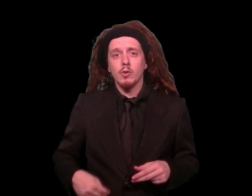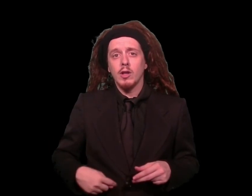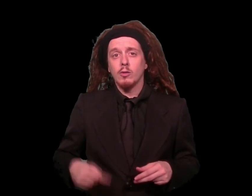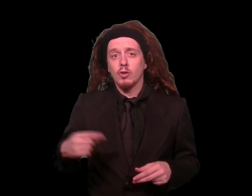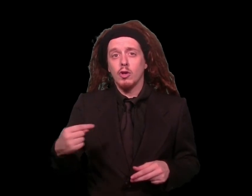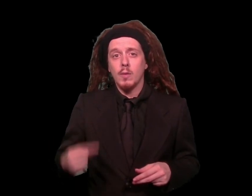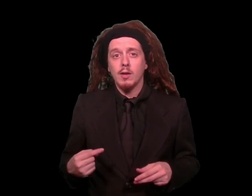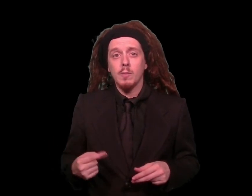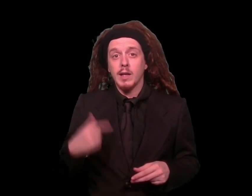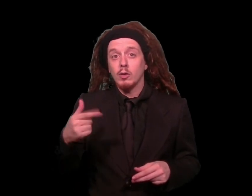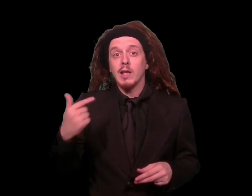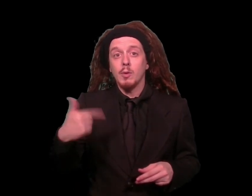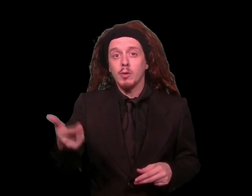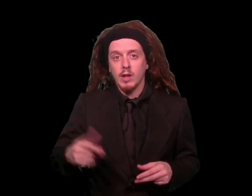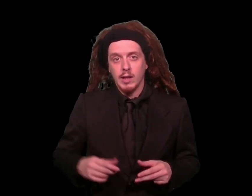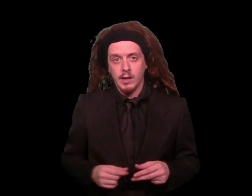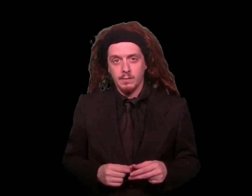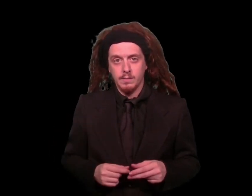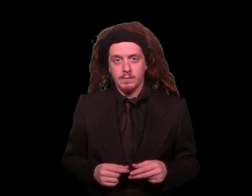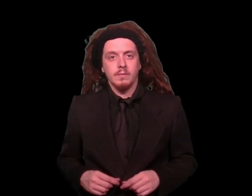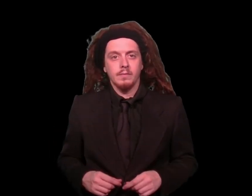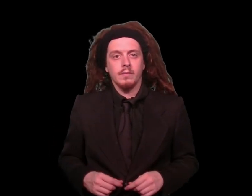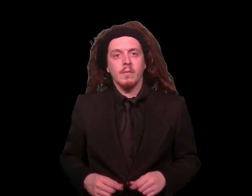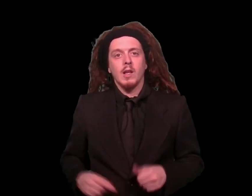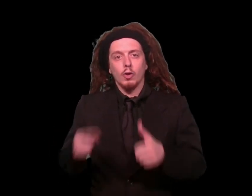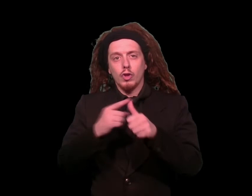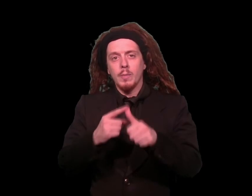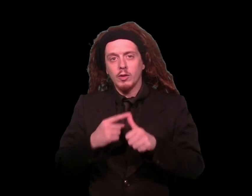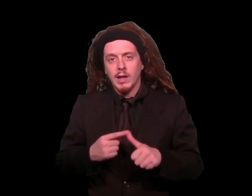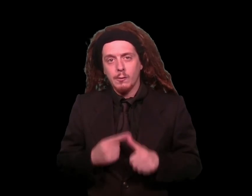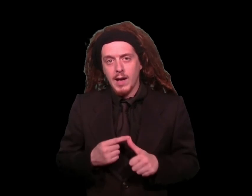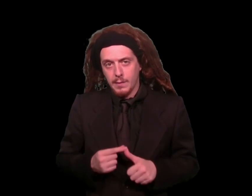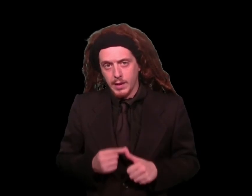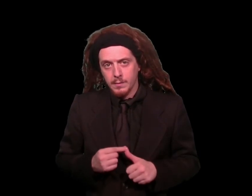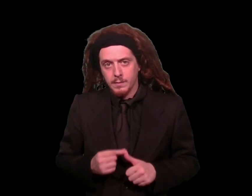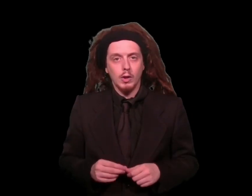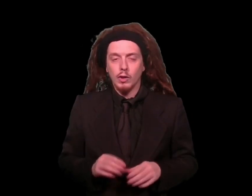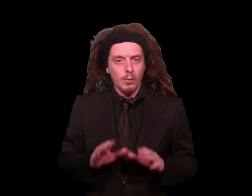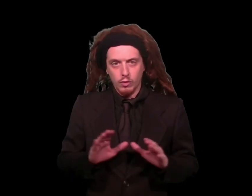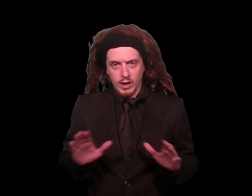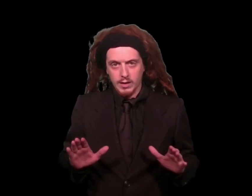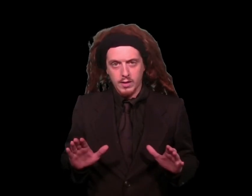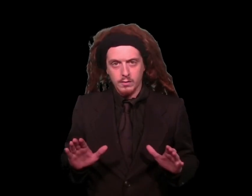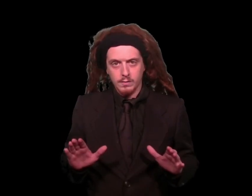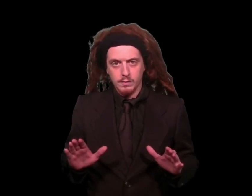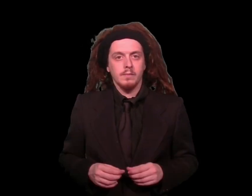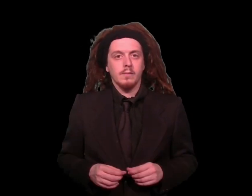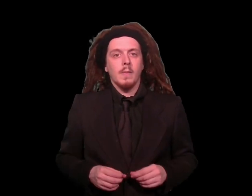muscoli al tuo stomaco perché non gli dai più proteine. Aga, scusami, ma... Lo sciopero della fame non è uno scherzo. Aga.